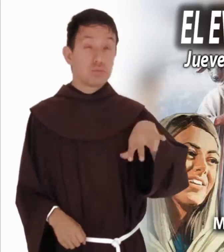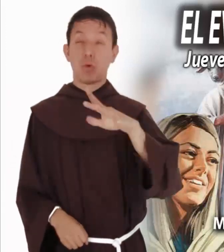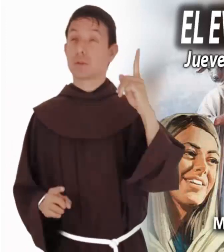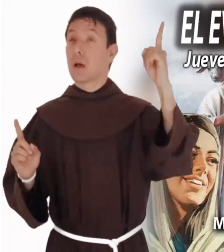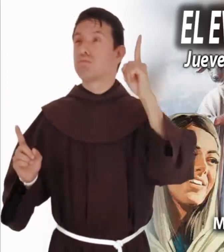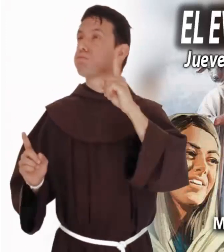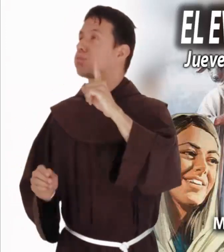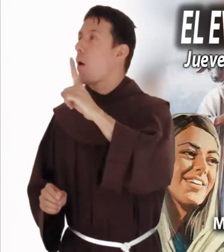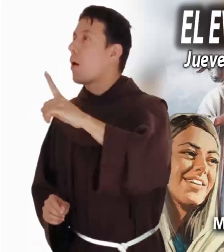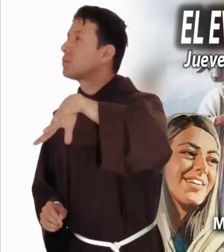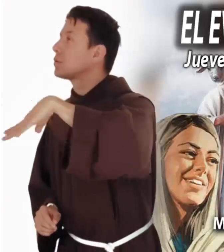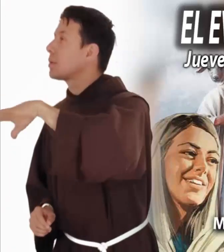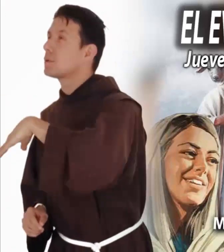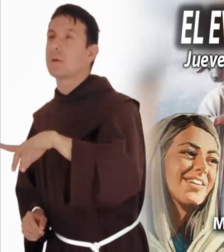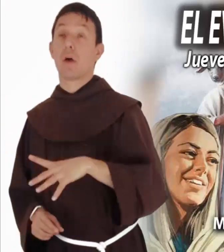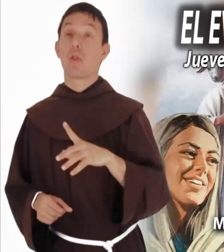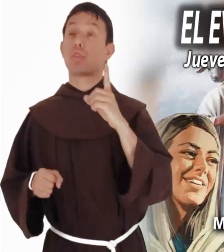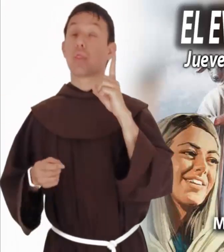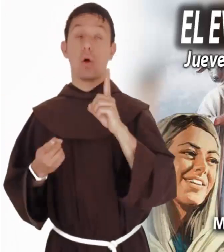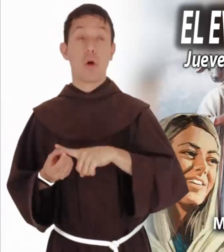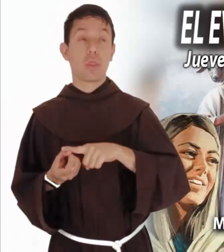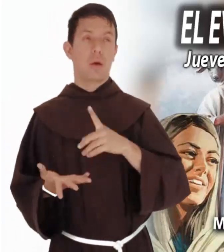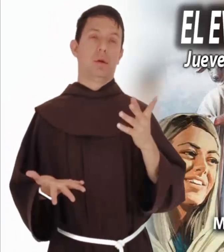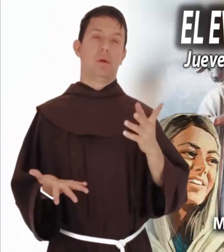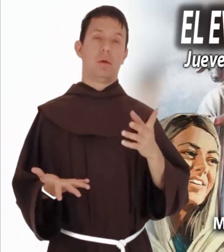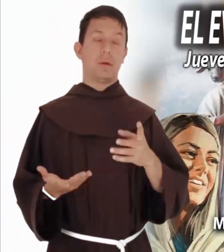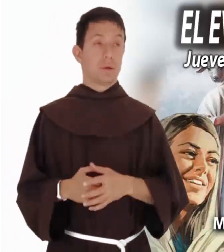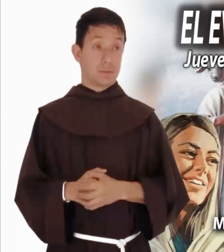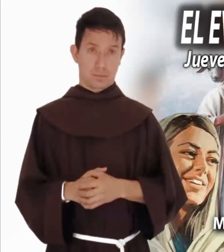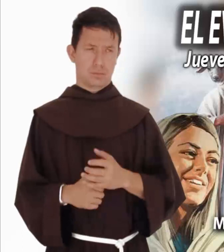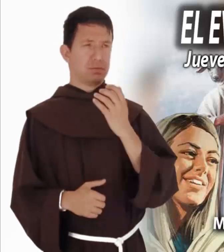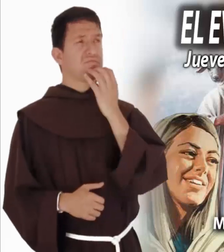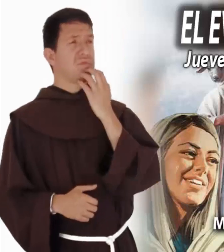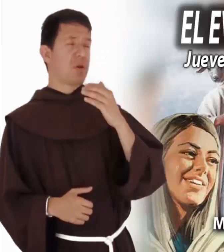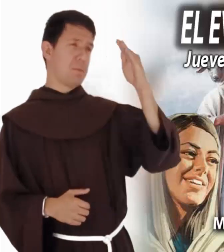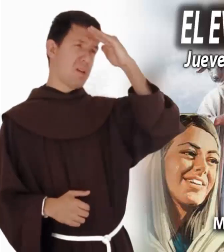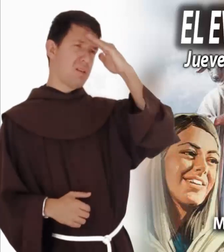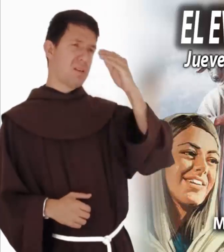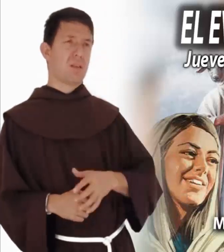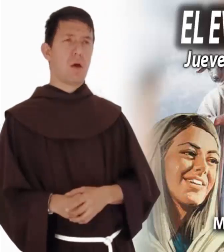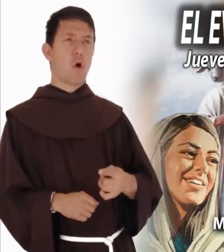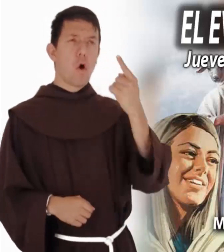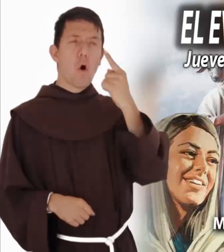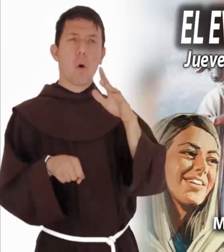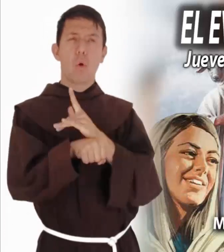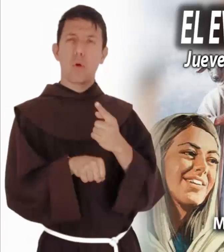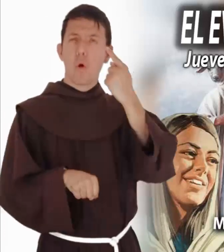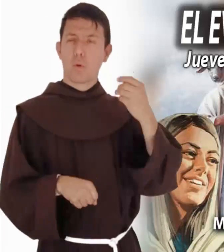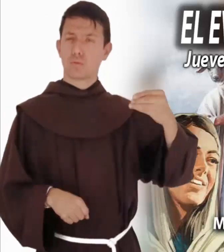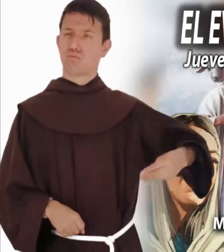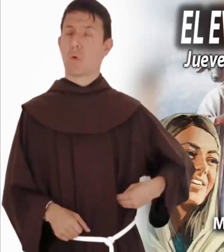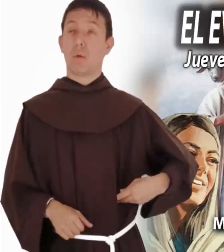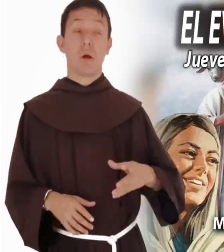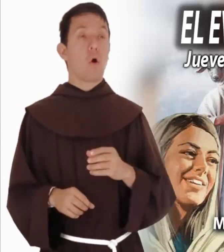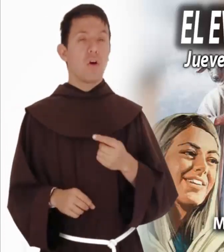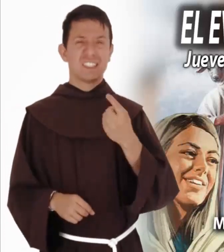perdido. La mentalidad judía que exigía el ojo por ojo y diente por diente dista